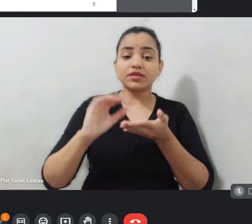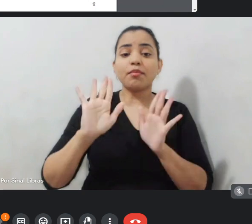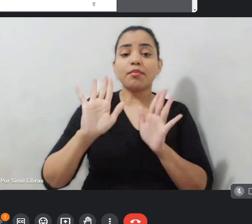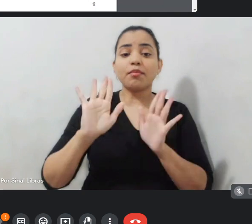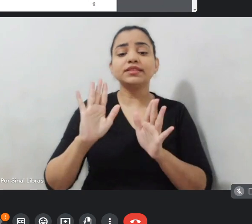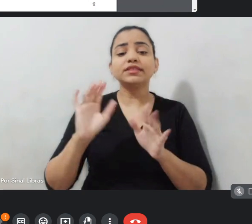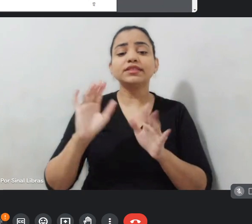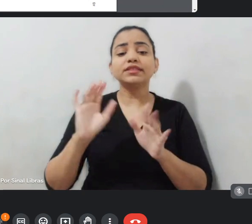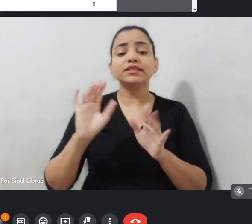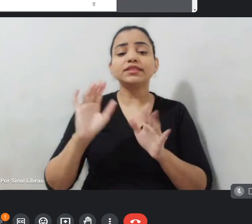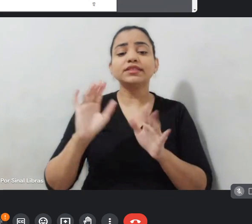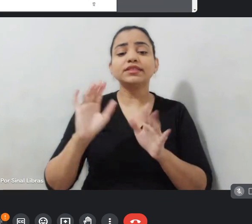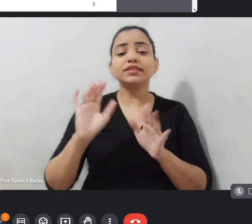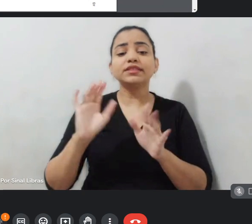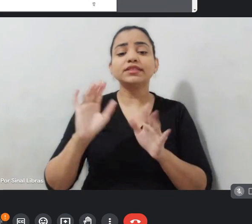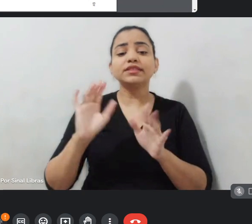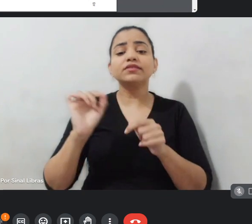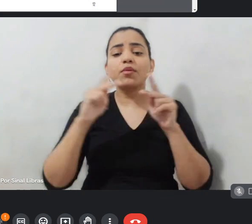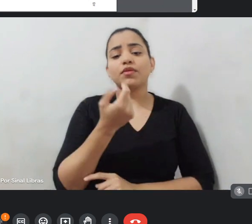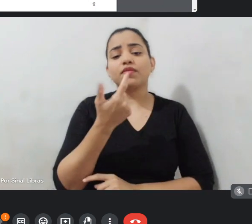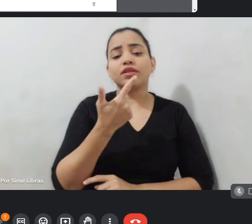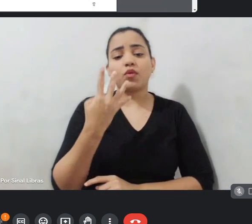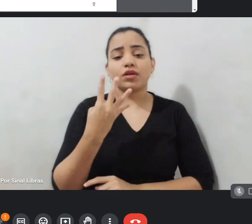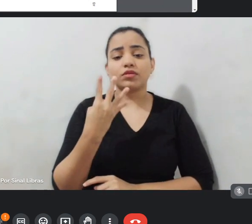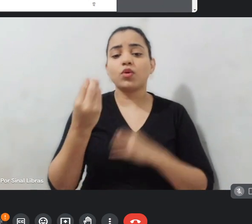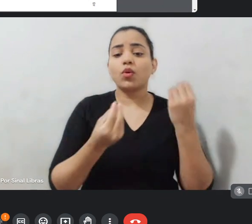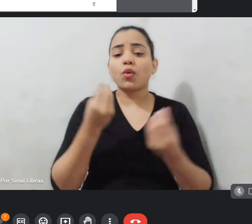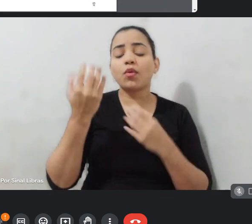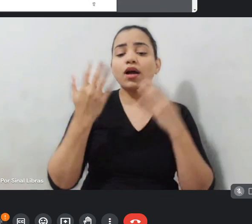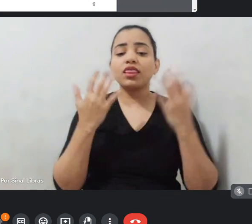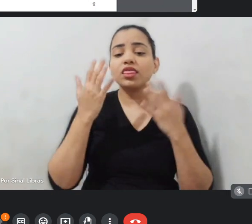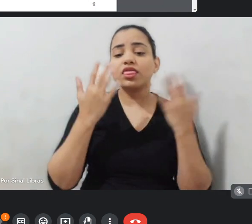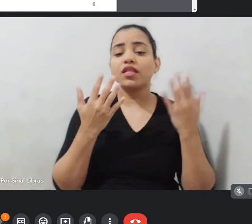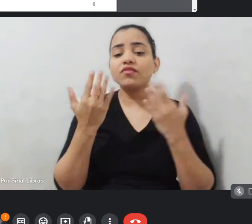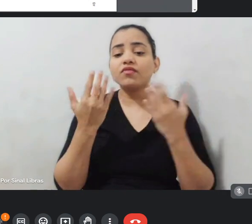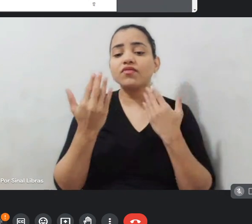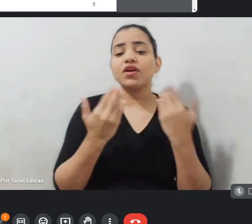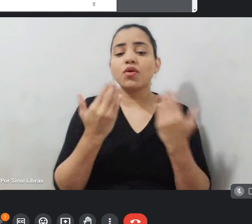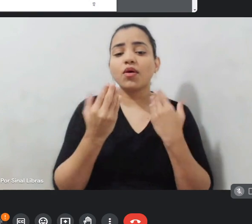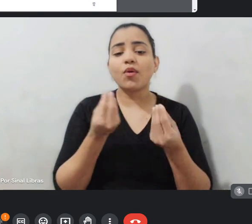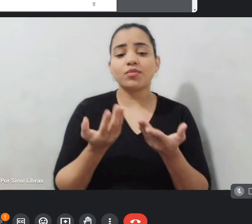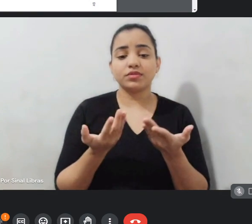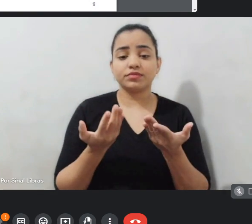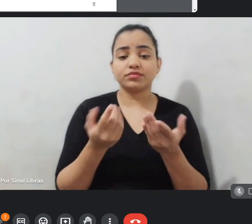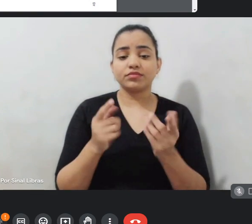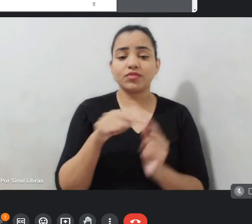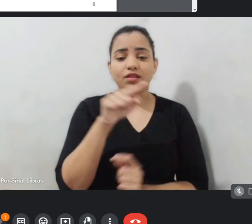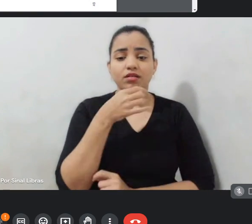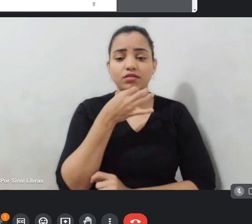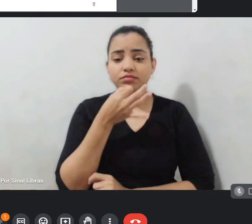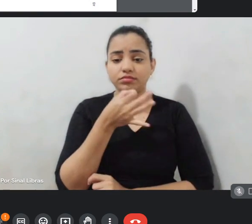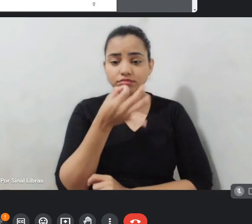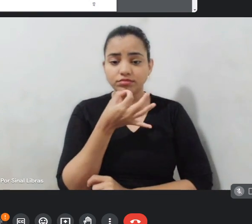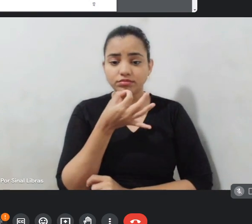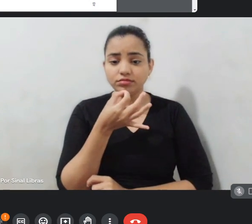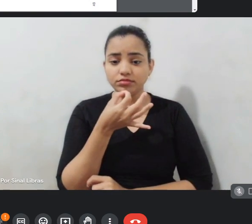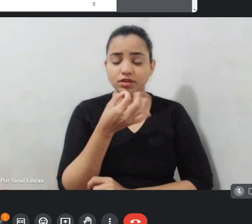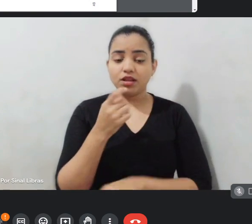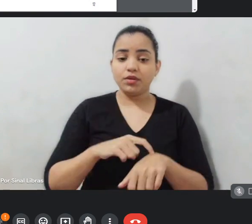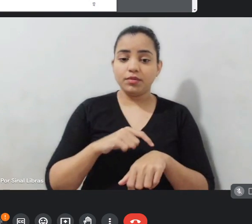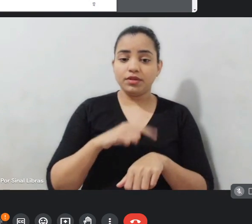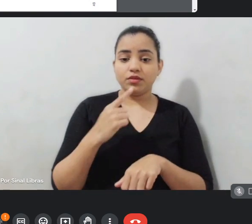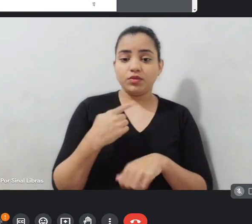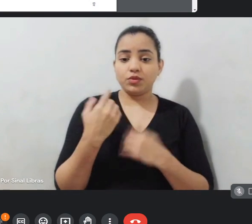aloca o movimento de carnaval? O é que vocês sugerem? Aí lá, quando a gente abrir para algum momento da fala, vocês podem trazer para a gente algumas